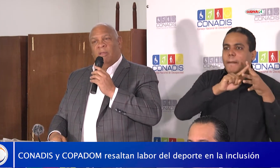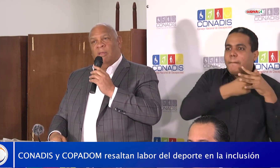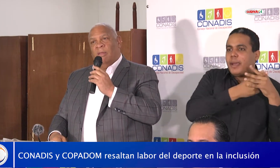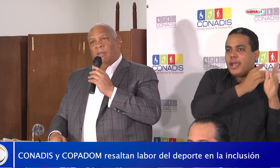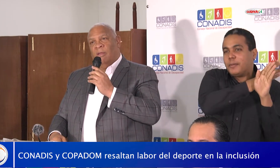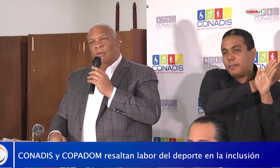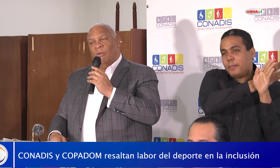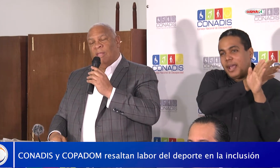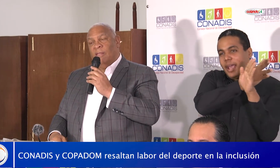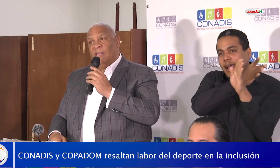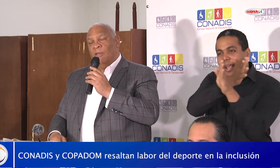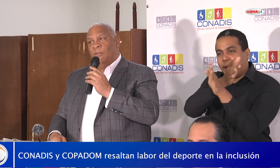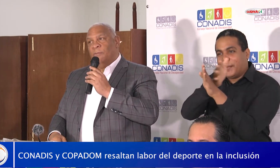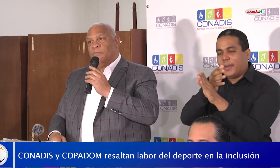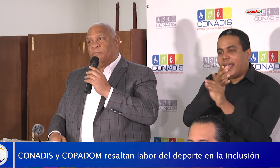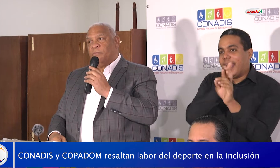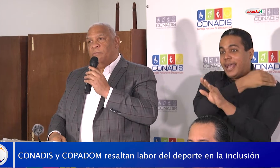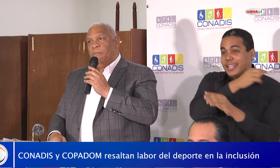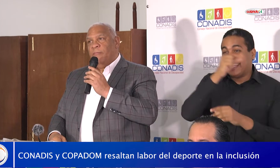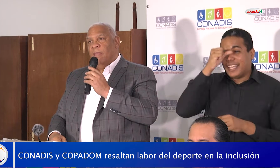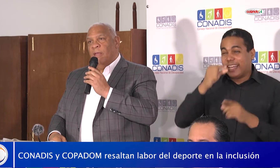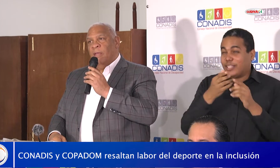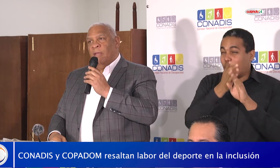organizado,